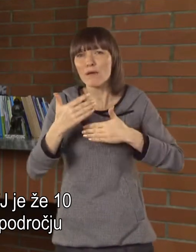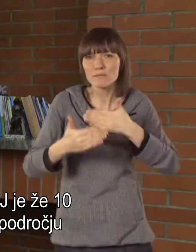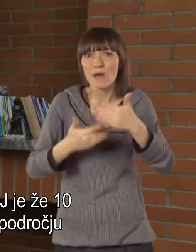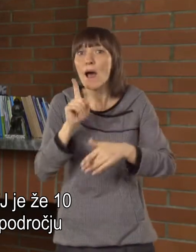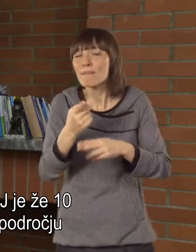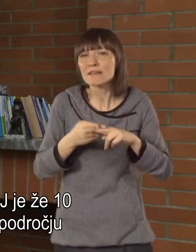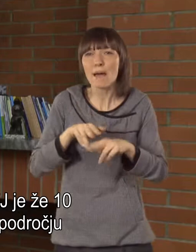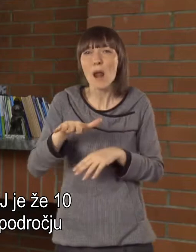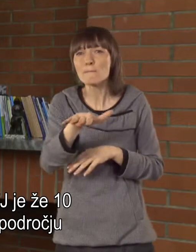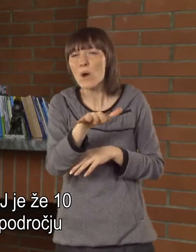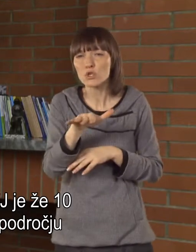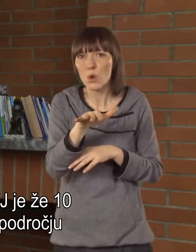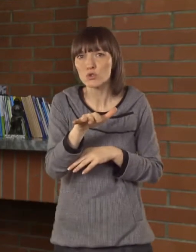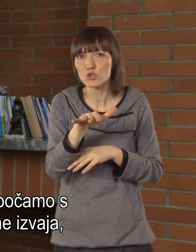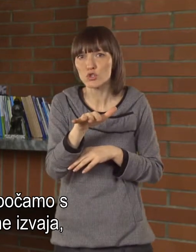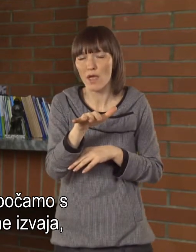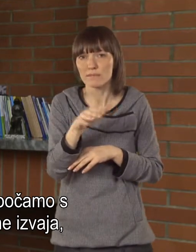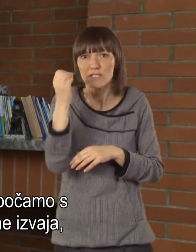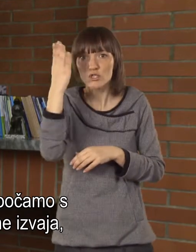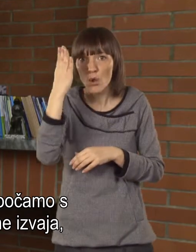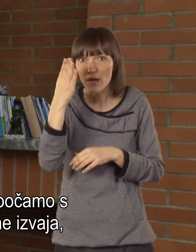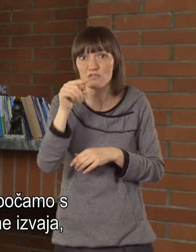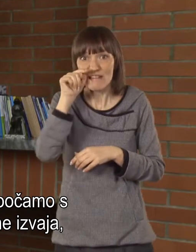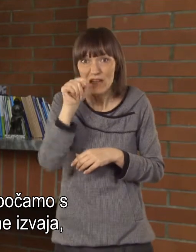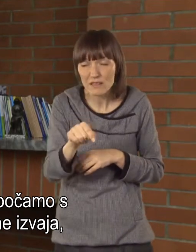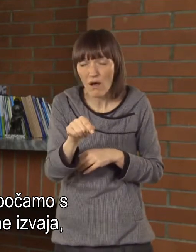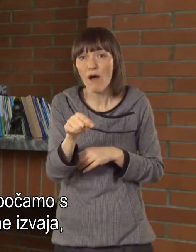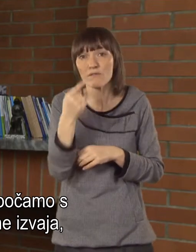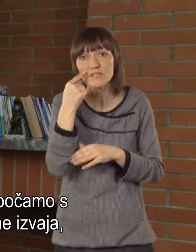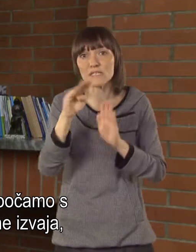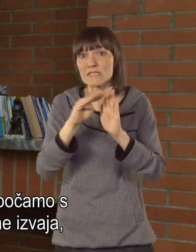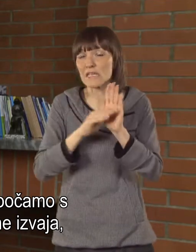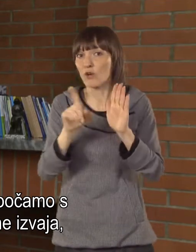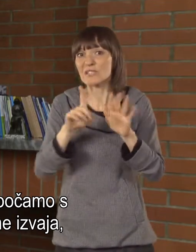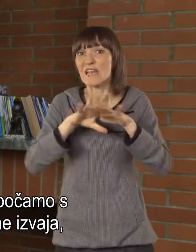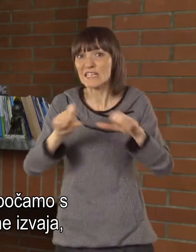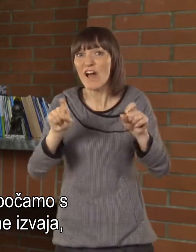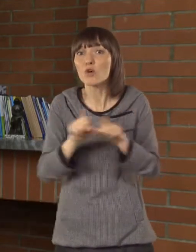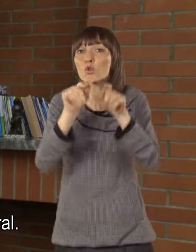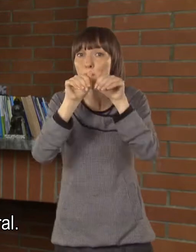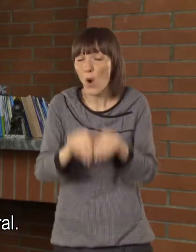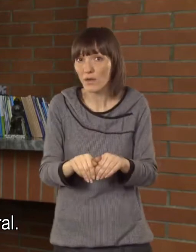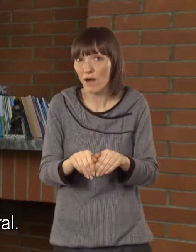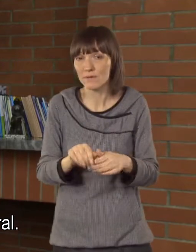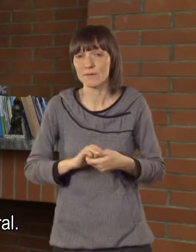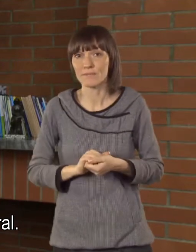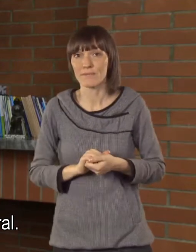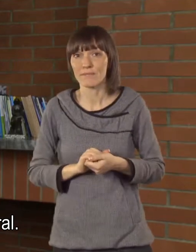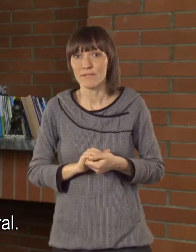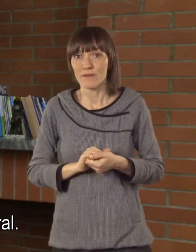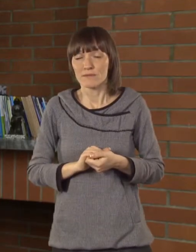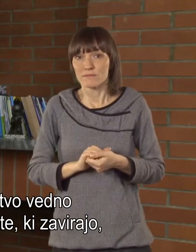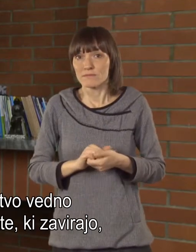težave, vendar najbolj na področju izobraževanja se soočamo s tem, da se ta zakon ne izvaja toko, kot bi se moral.